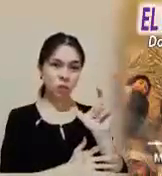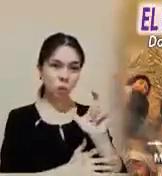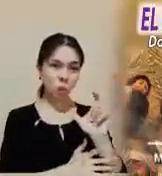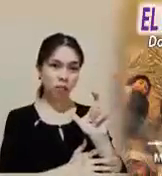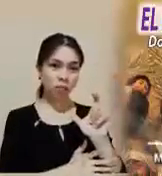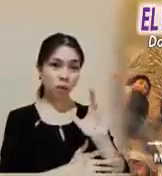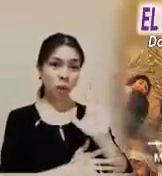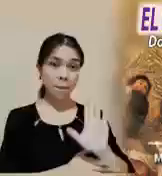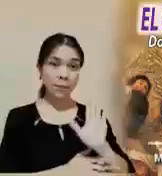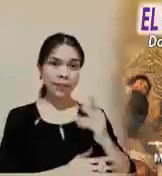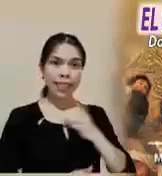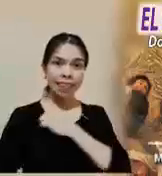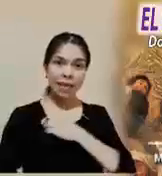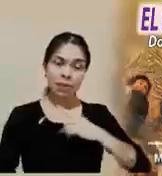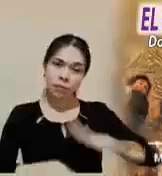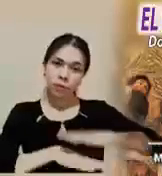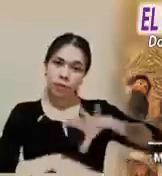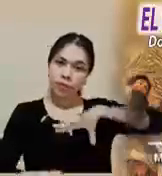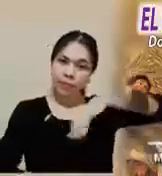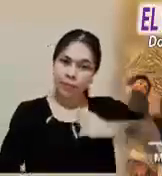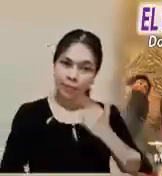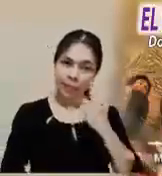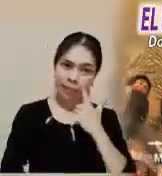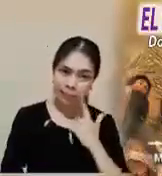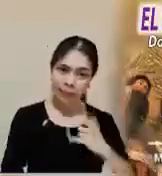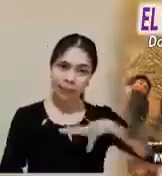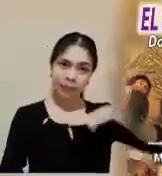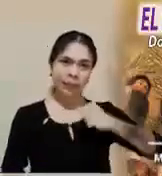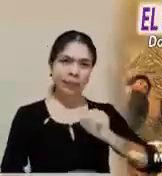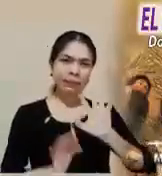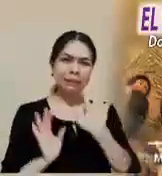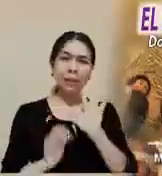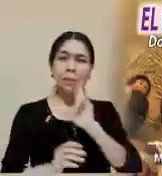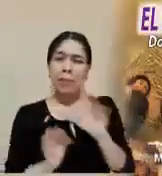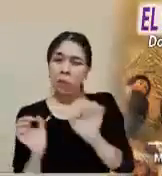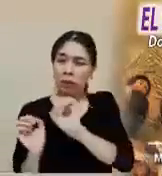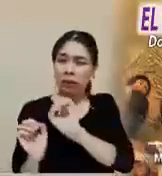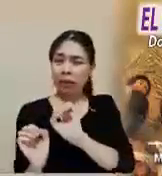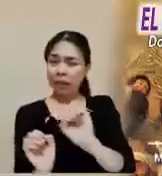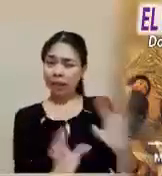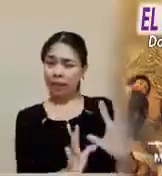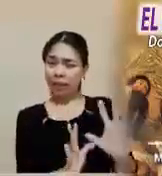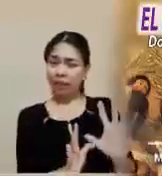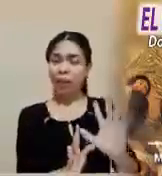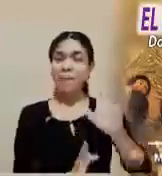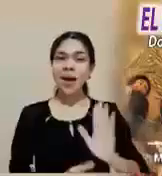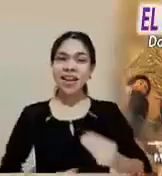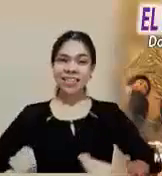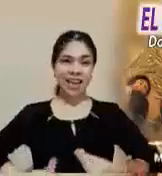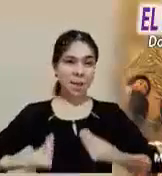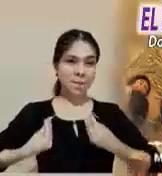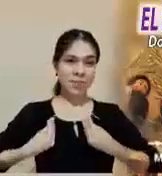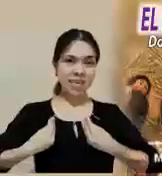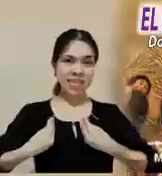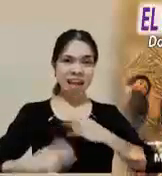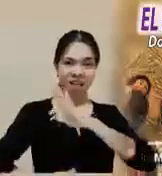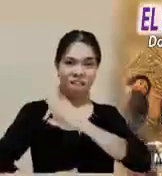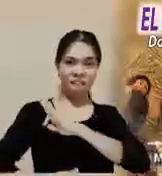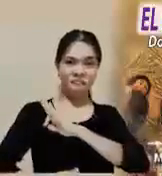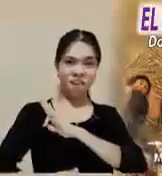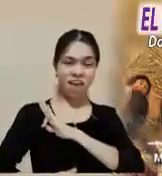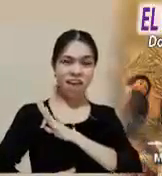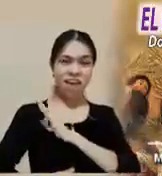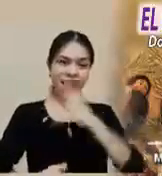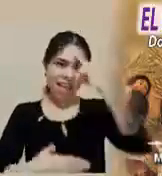no nos exija ni vaya en contra de nuestros gustos y ambiciones. Nos falta coherencia entre lo que decimos y lo que hacemos.